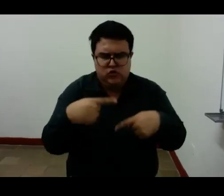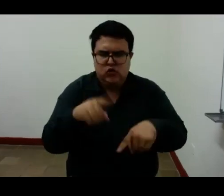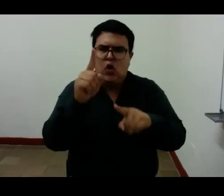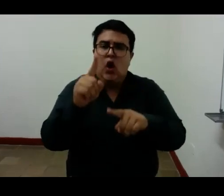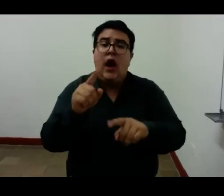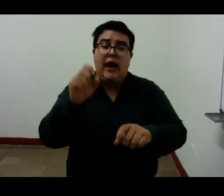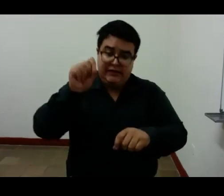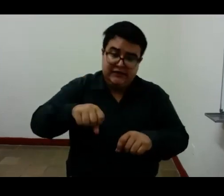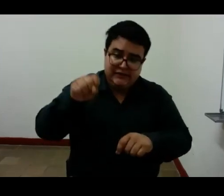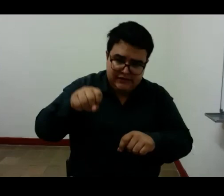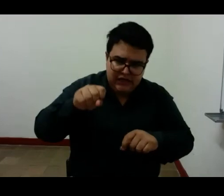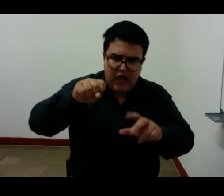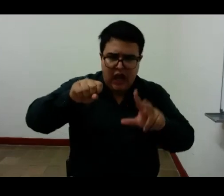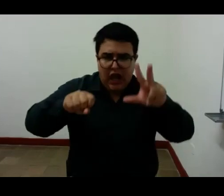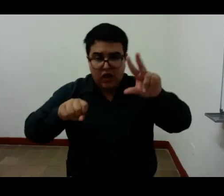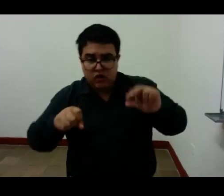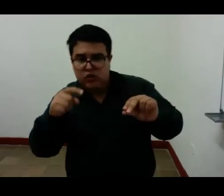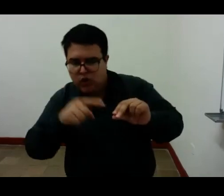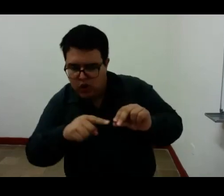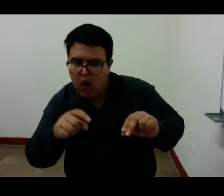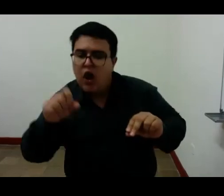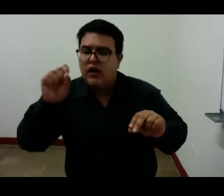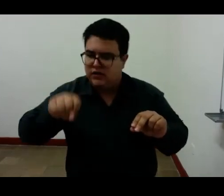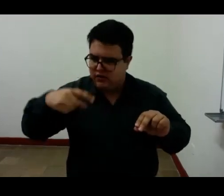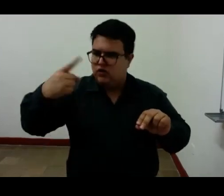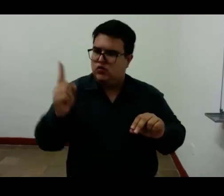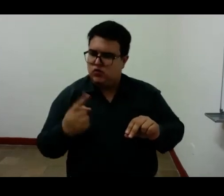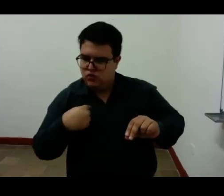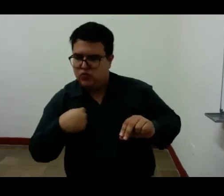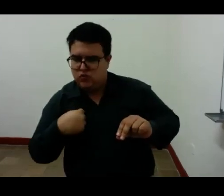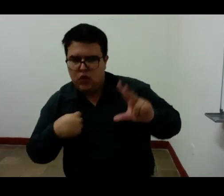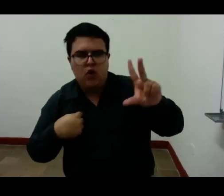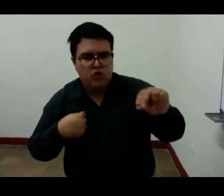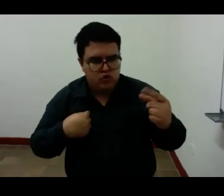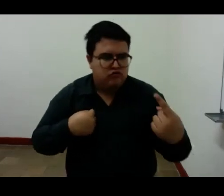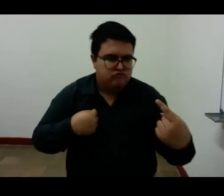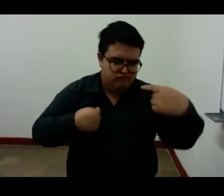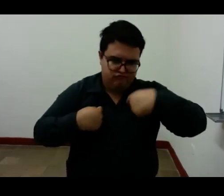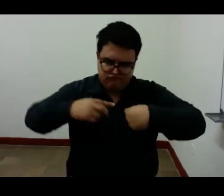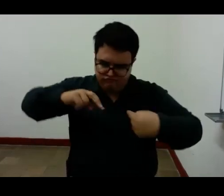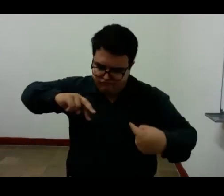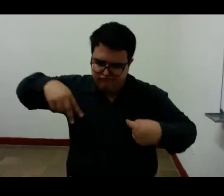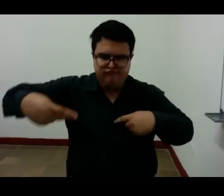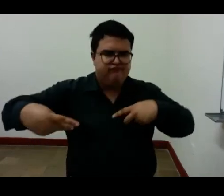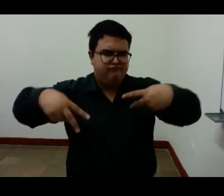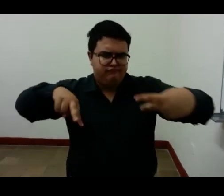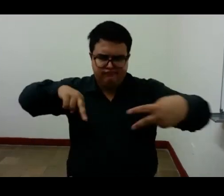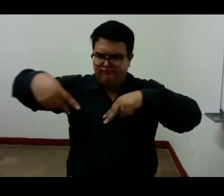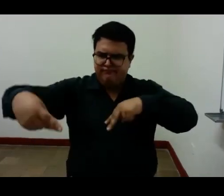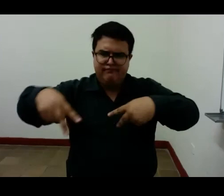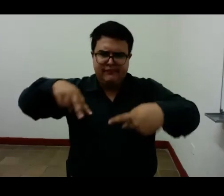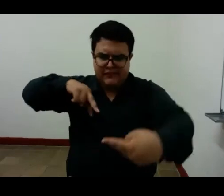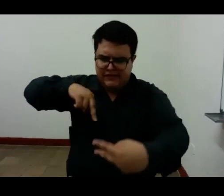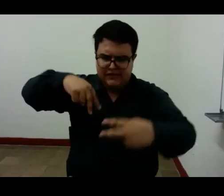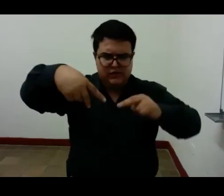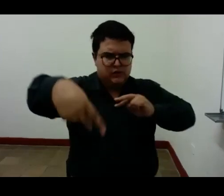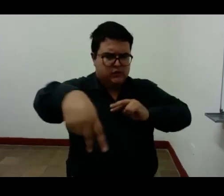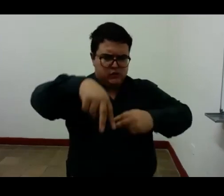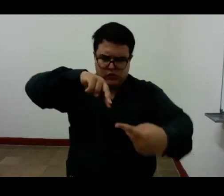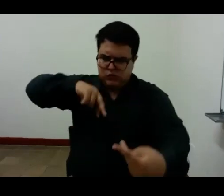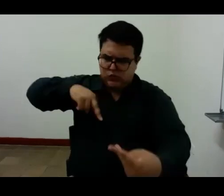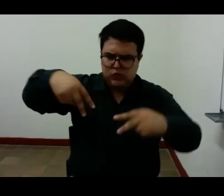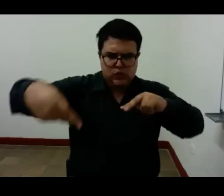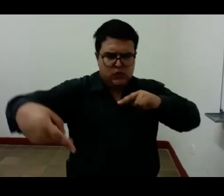es un segundo yo yo siempre es provisional cambia ante tal